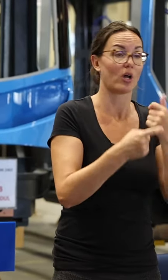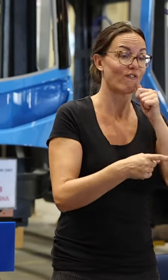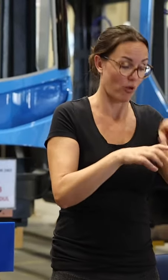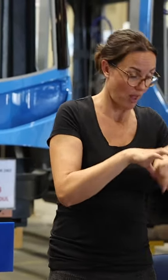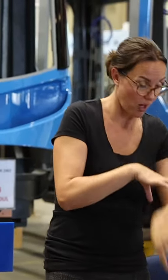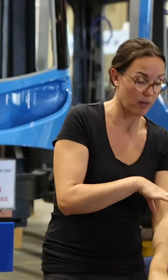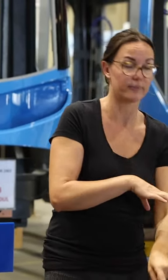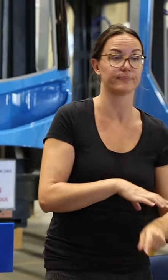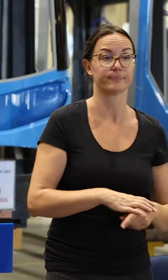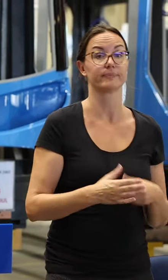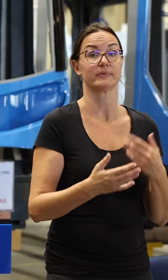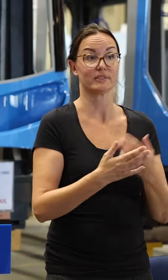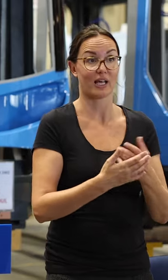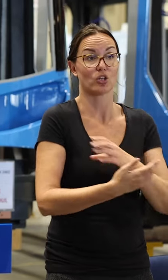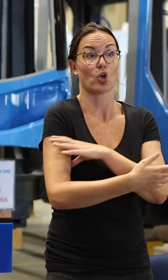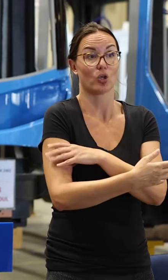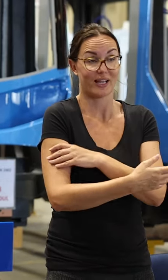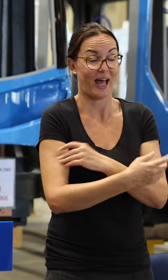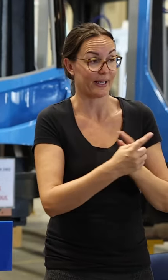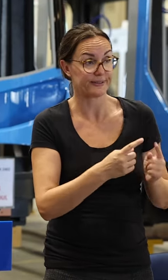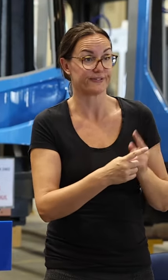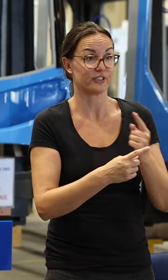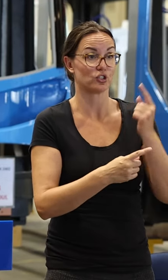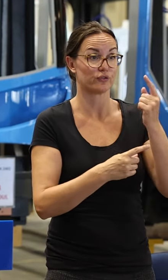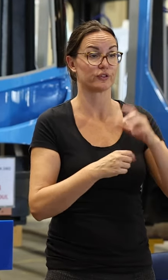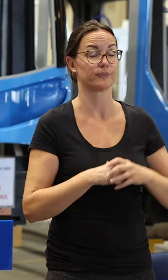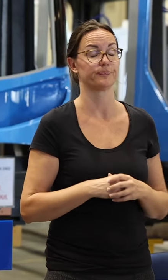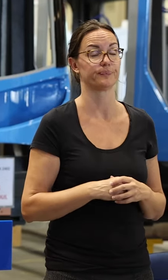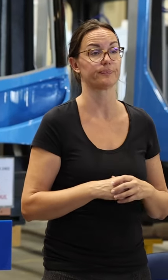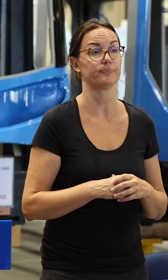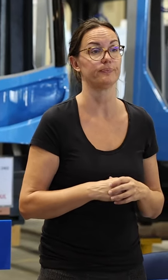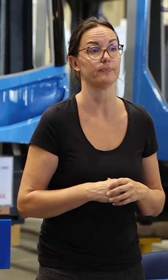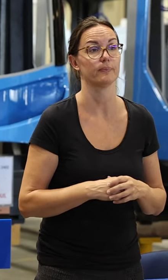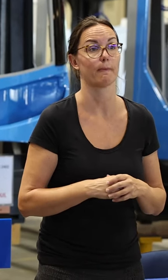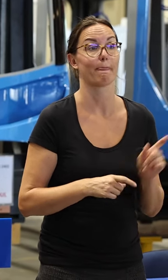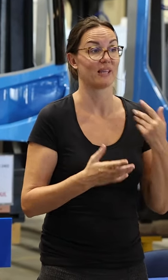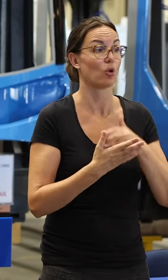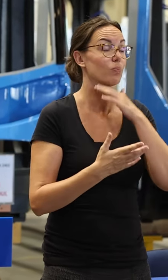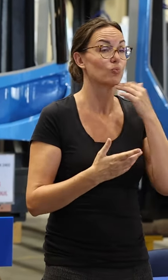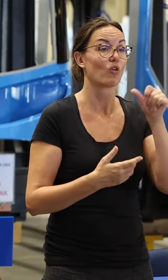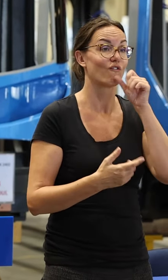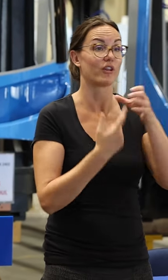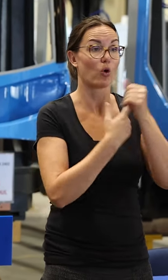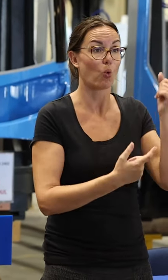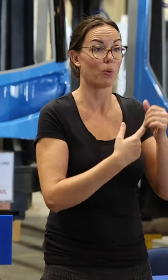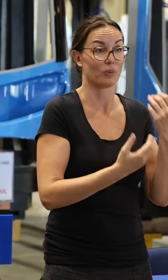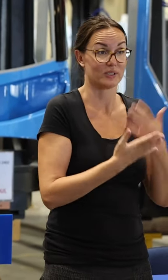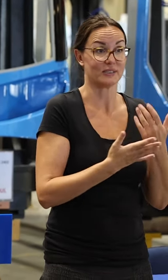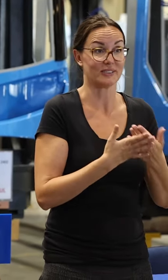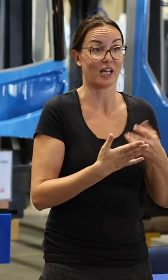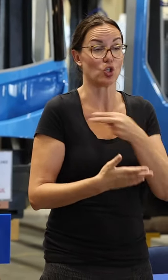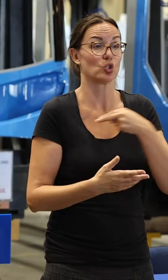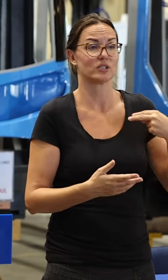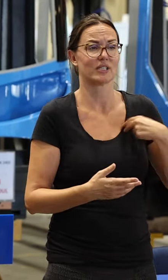više i više povećavali su se ovih desetljeća gubici vode u mreži i po tome je Zagreb jedan od najgori glavnih